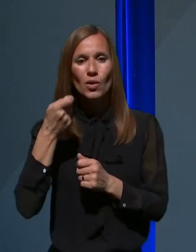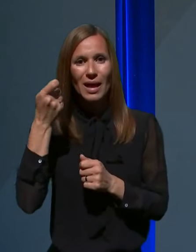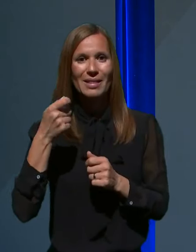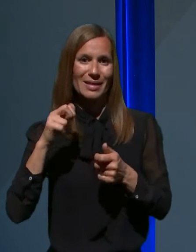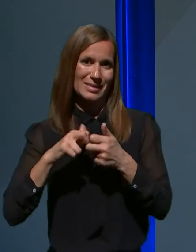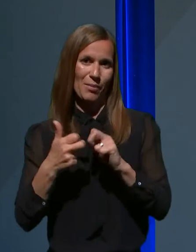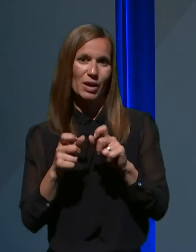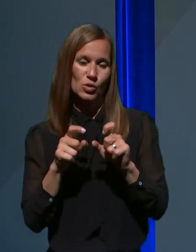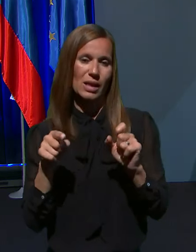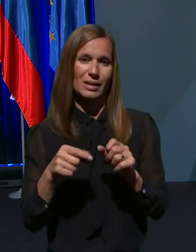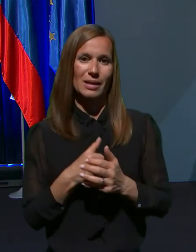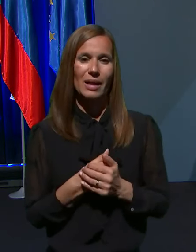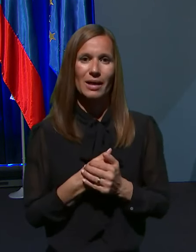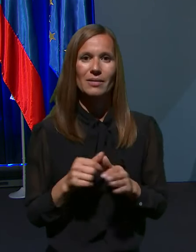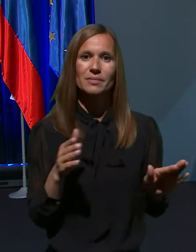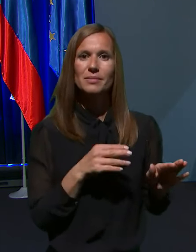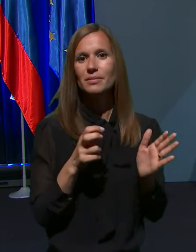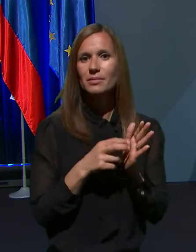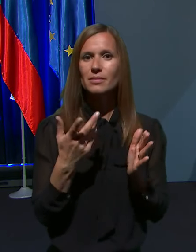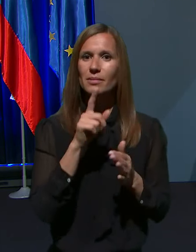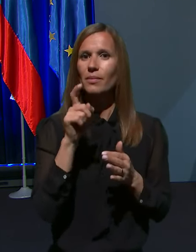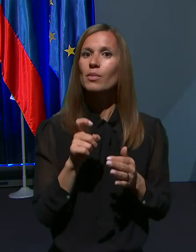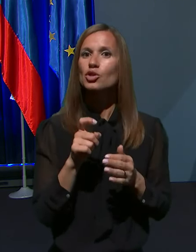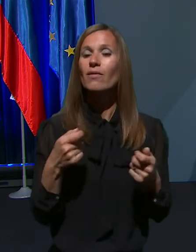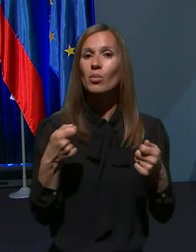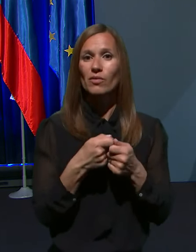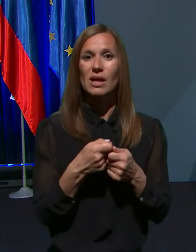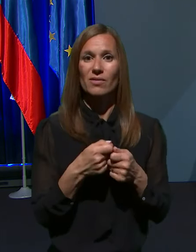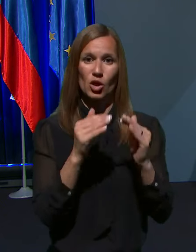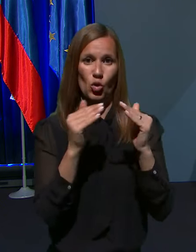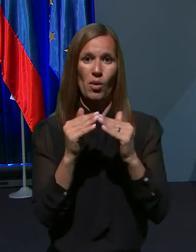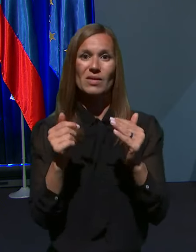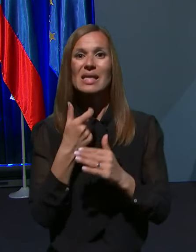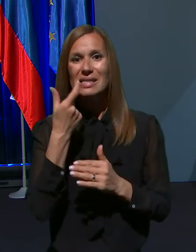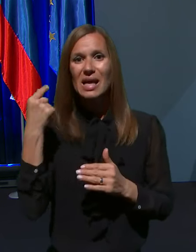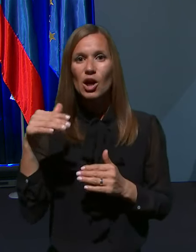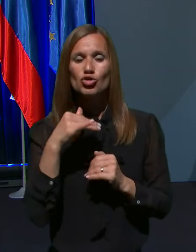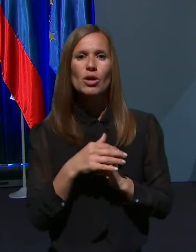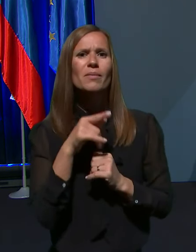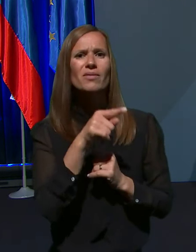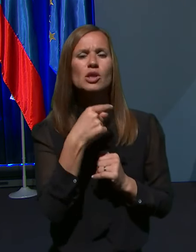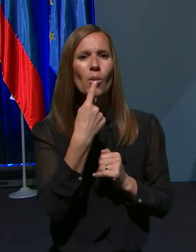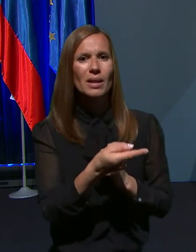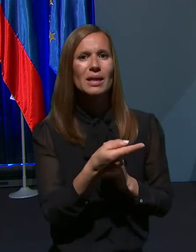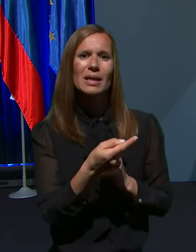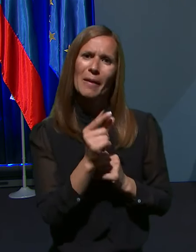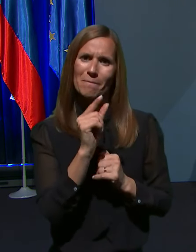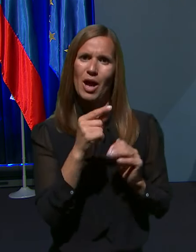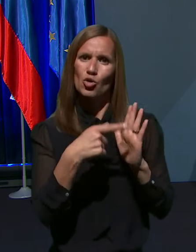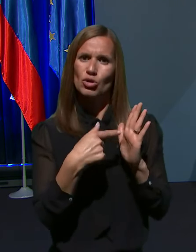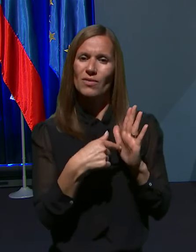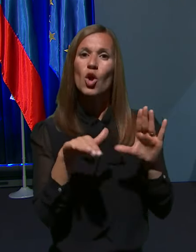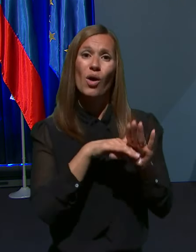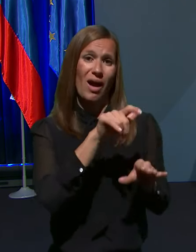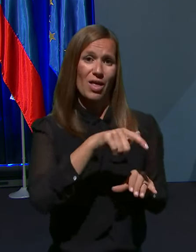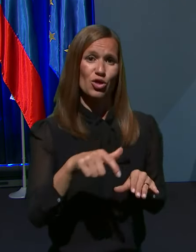zaradi tega. Še nekaj vprašanj v povzavi z domovi za starejše. Omenjali ste, da je zelo majhno število kadrov, da